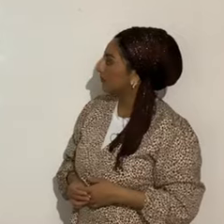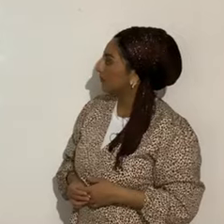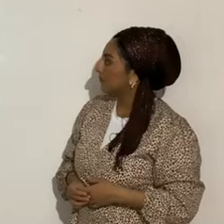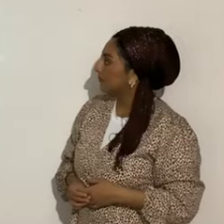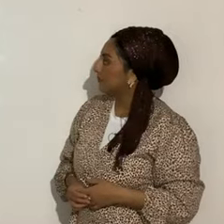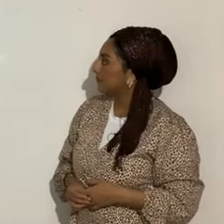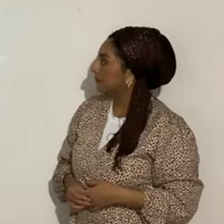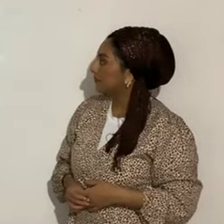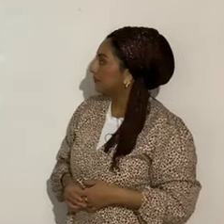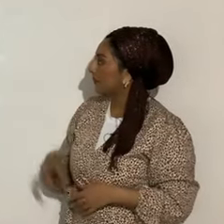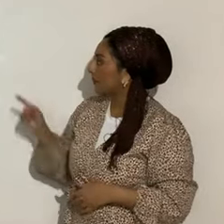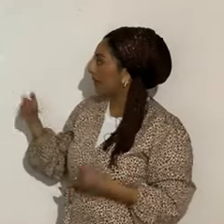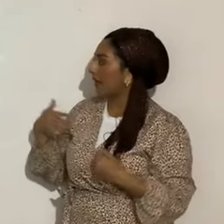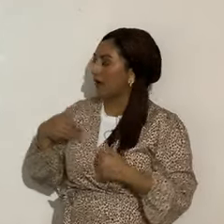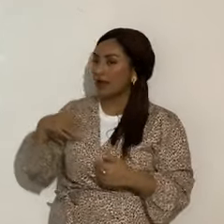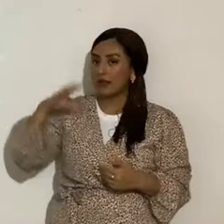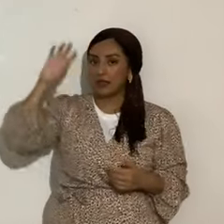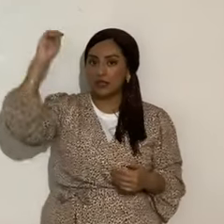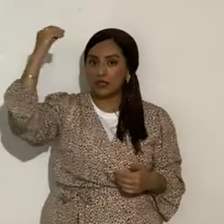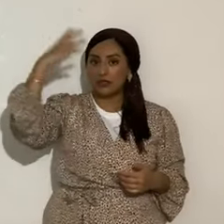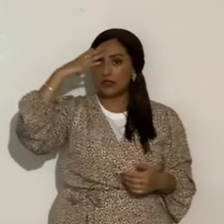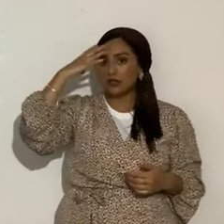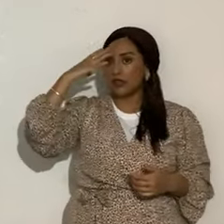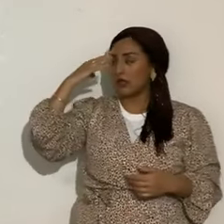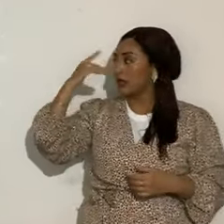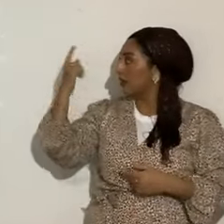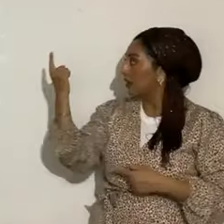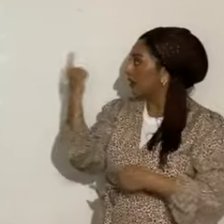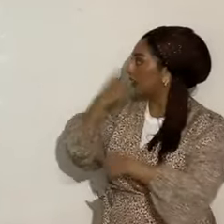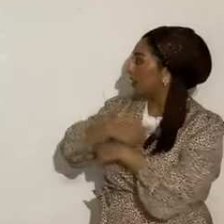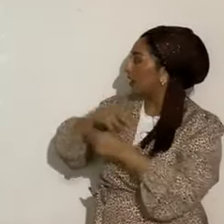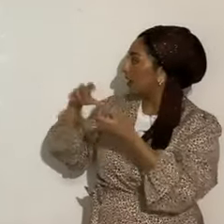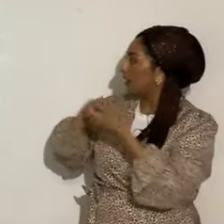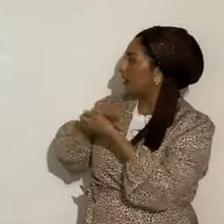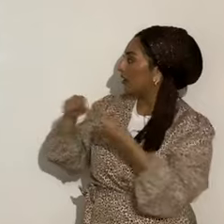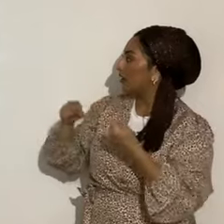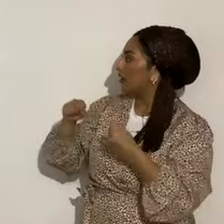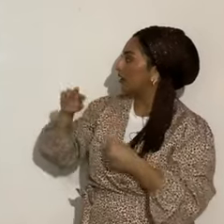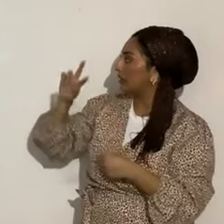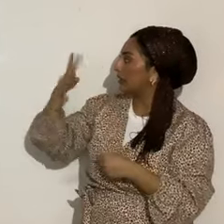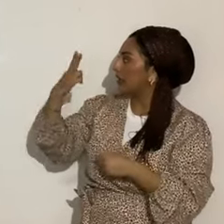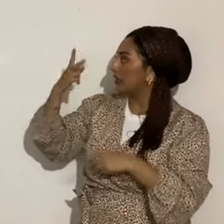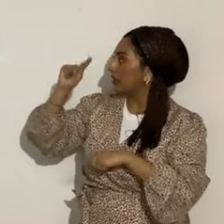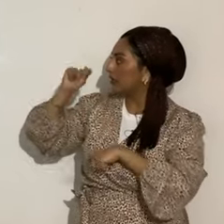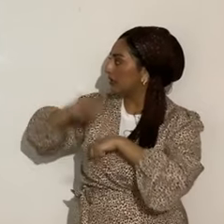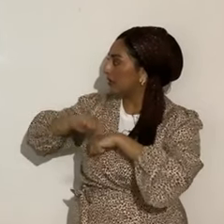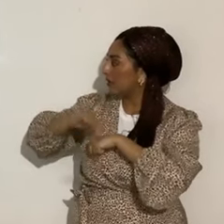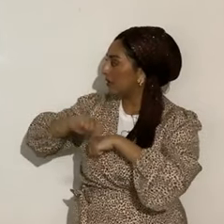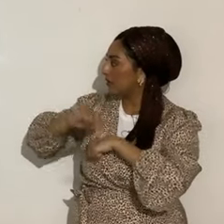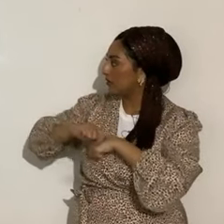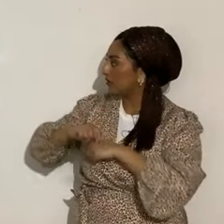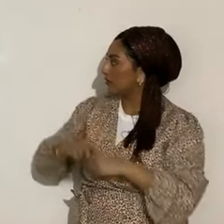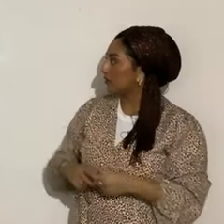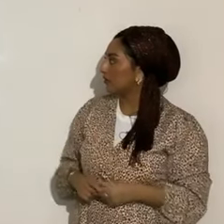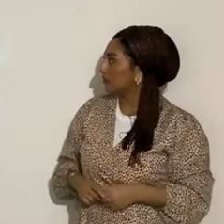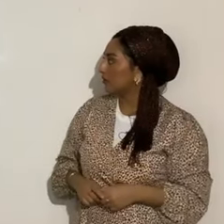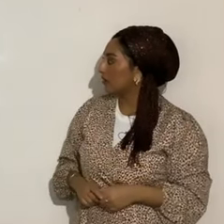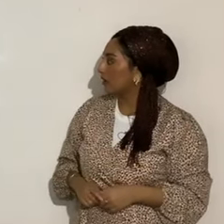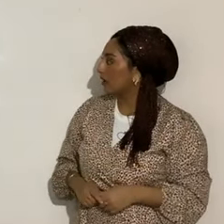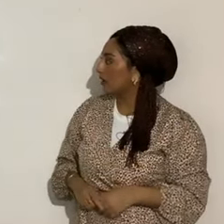Posición del sol, el día de la destrucción del segundo templo, no del primero, sino del segundo. El nueve de